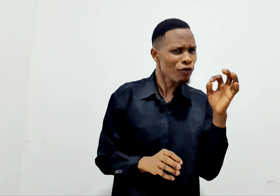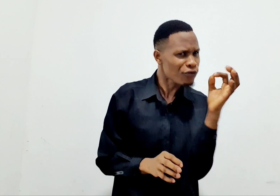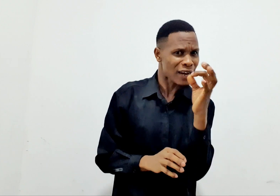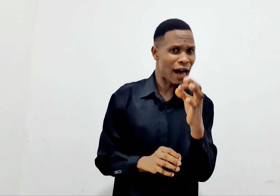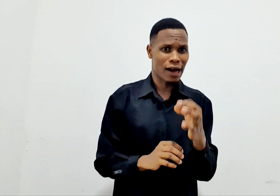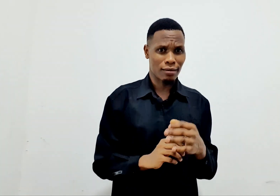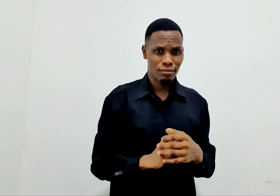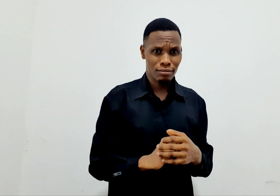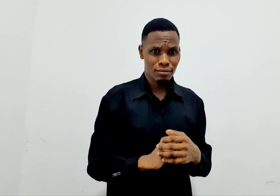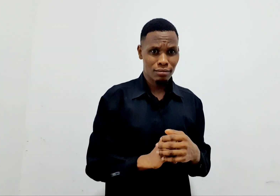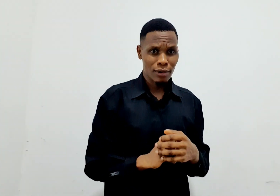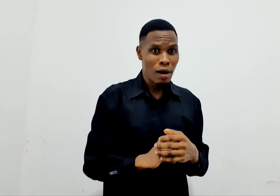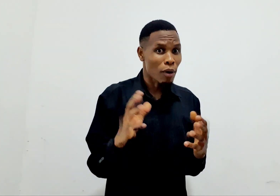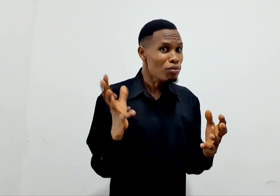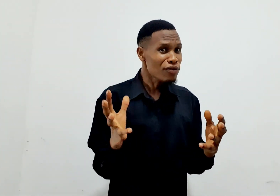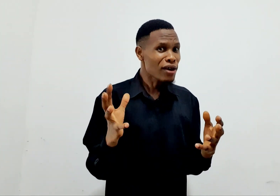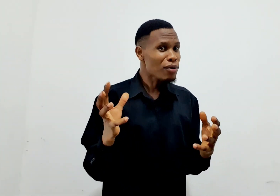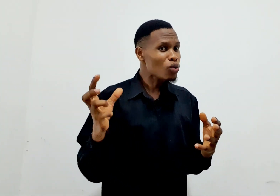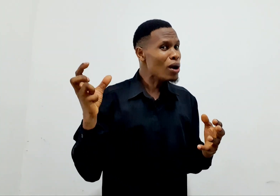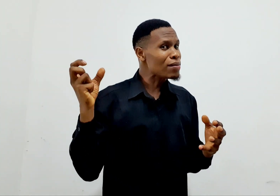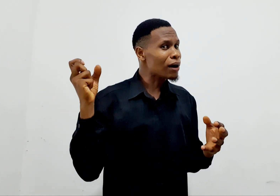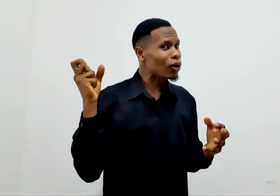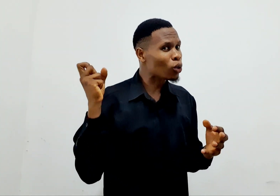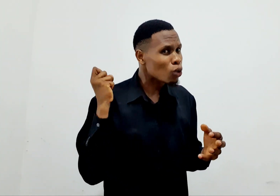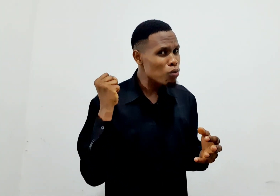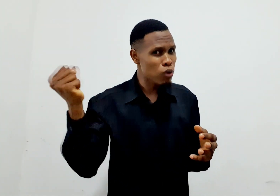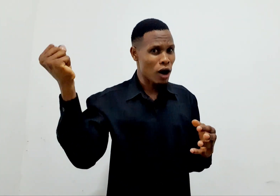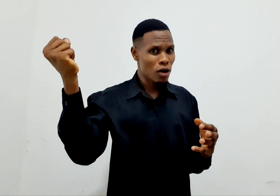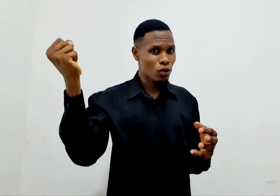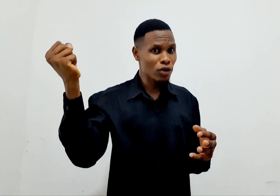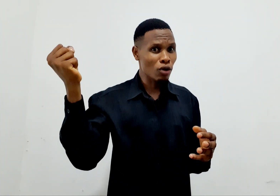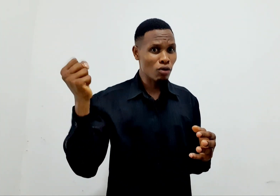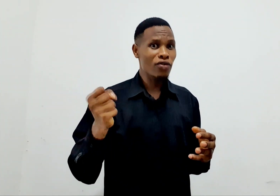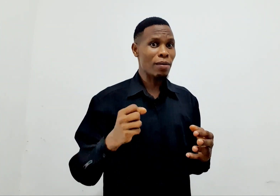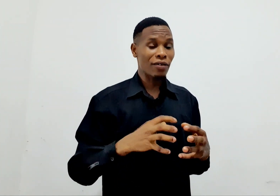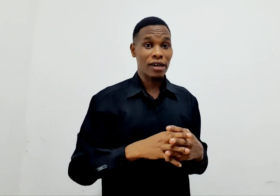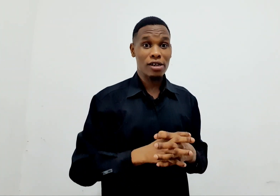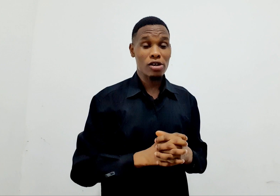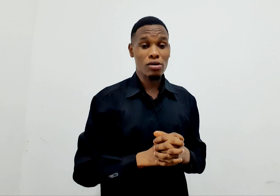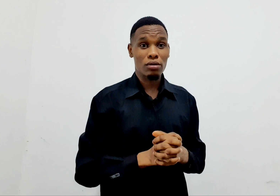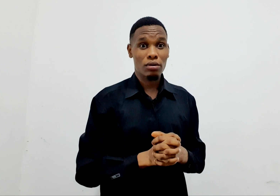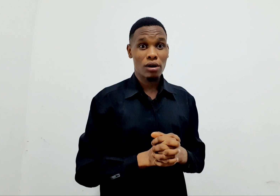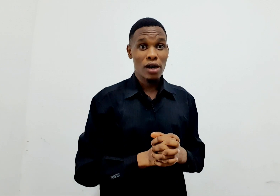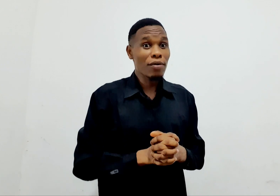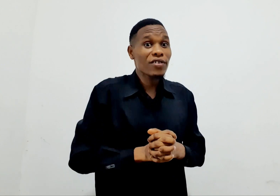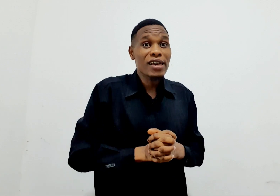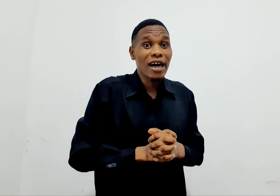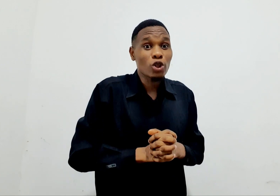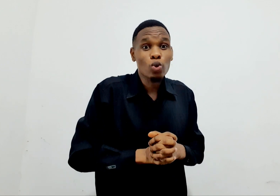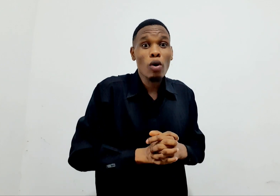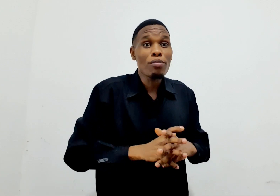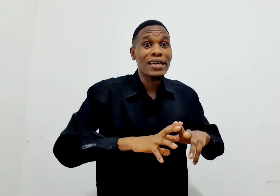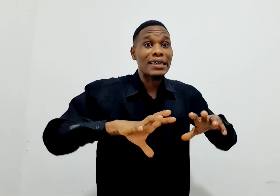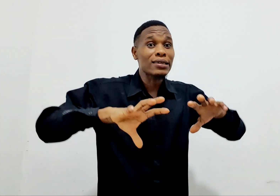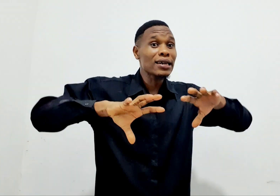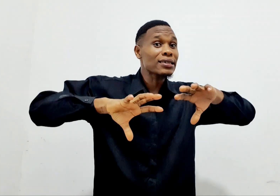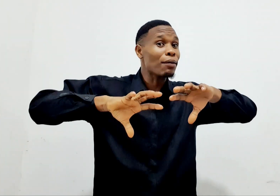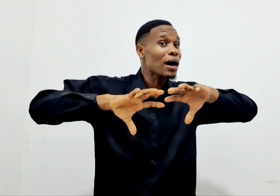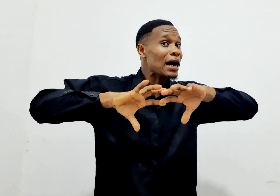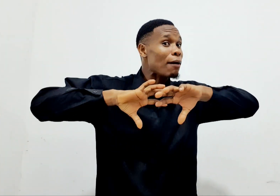fulaha. Maumivu ya mekua ni makubwa kuliko nguvu ya mafanikio. Mefikia hatuo mikatia tamaka